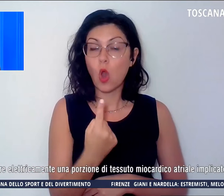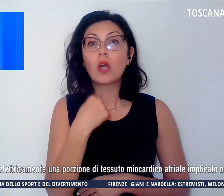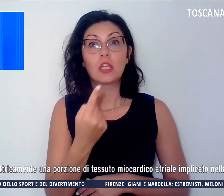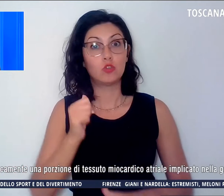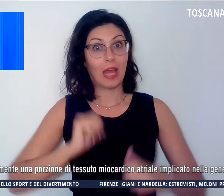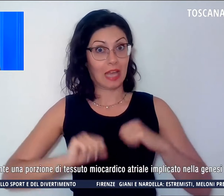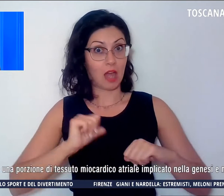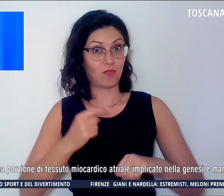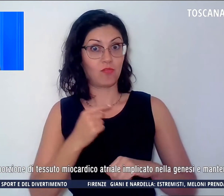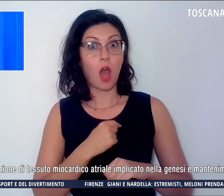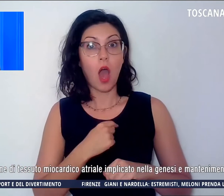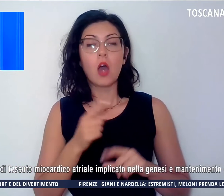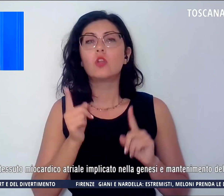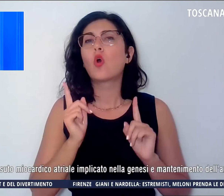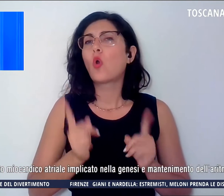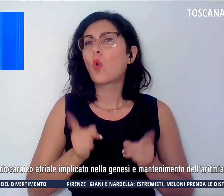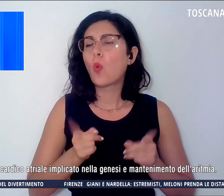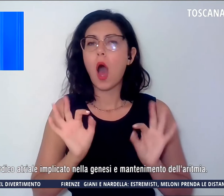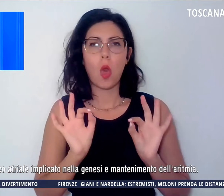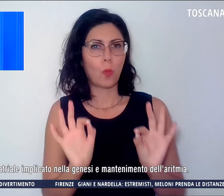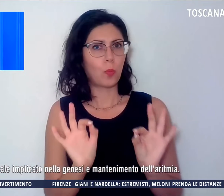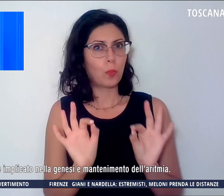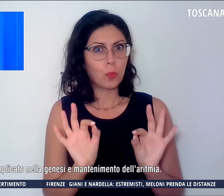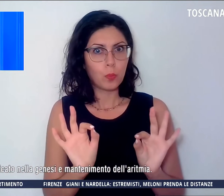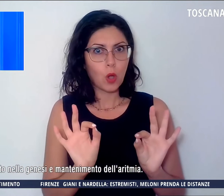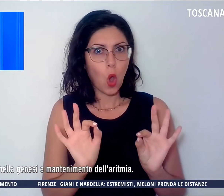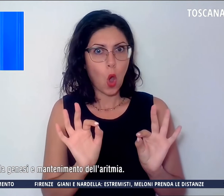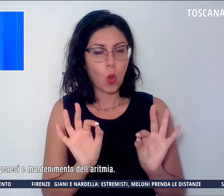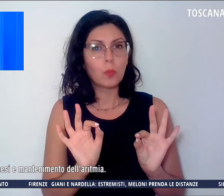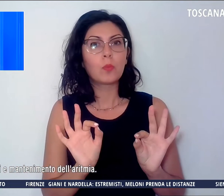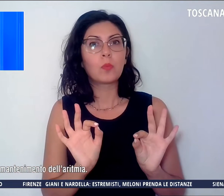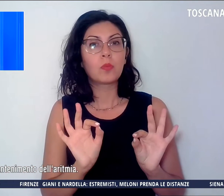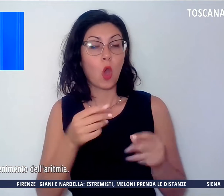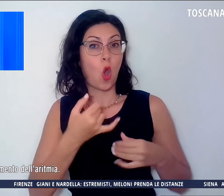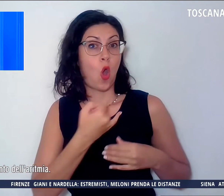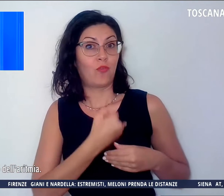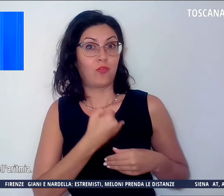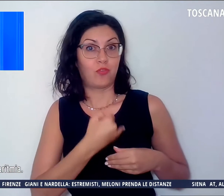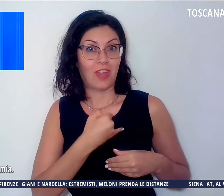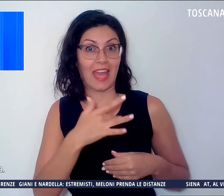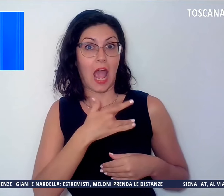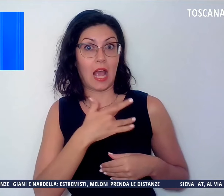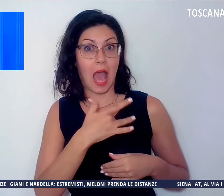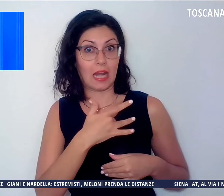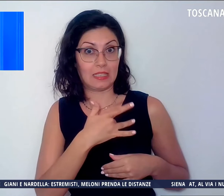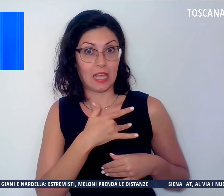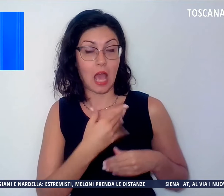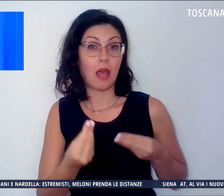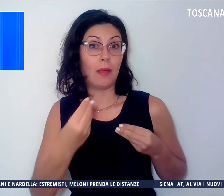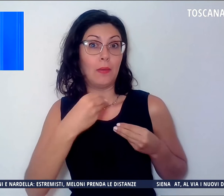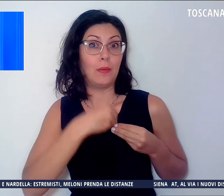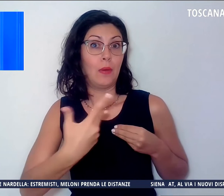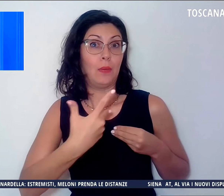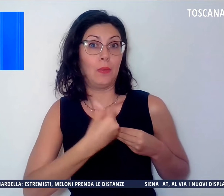consiste nella somministrazione selettiva all'interno di una vena cardiaca di alcol etilico